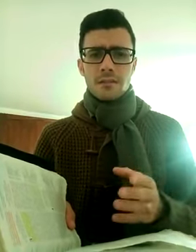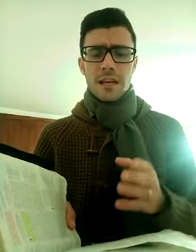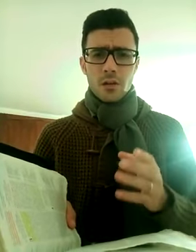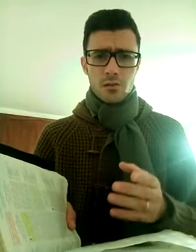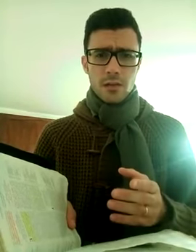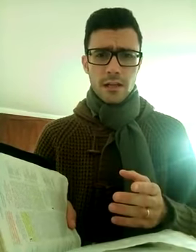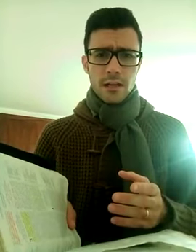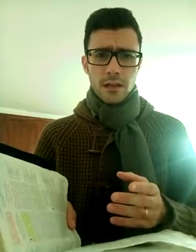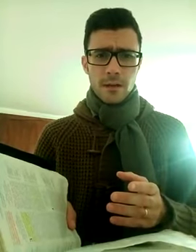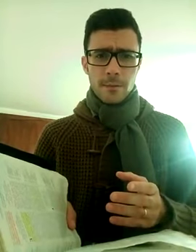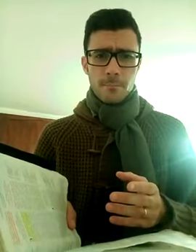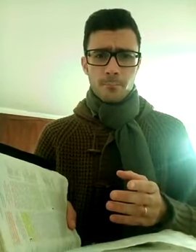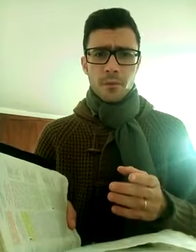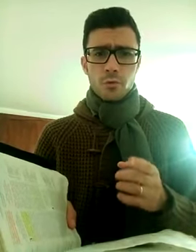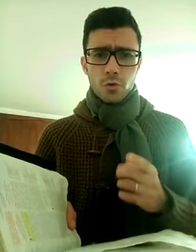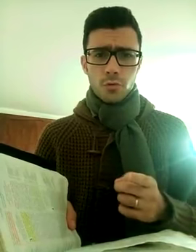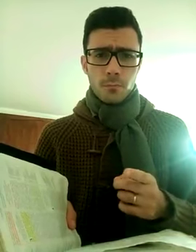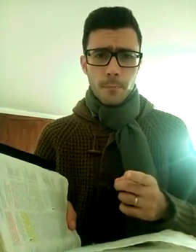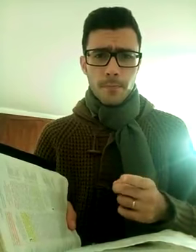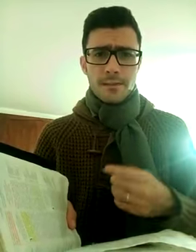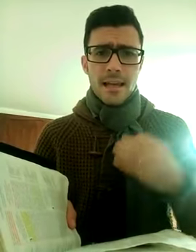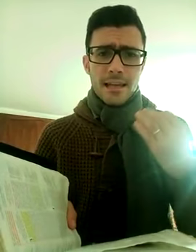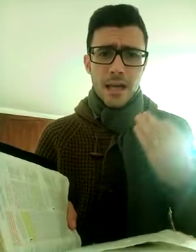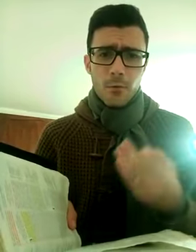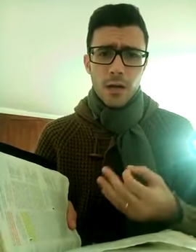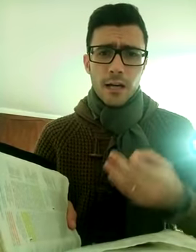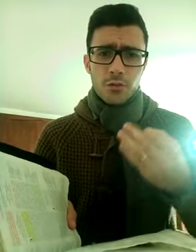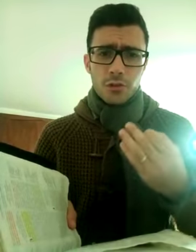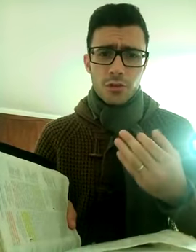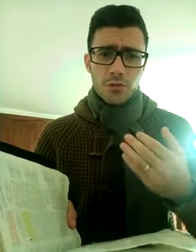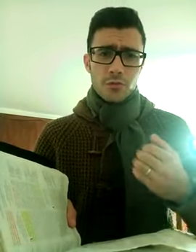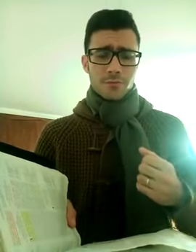fratello e sorella, tu sei innamorato di Gesù?